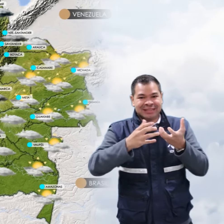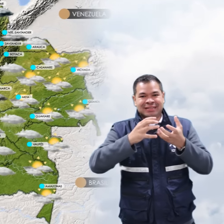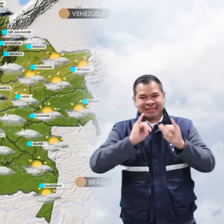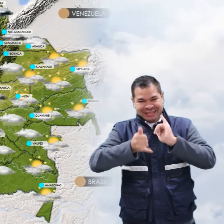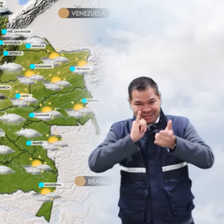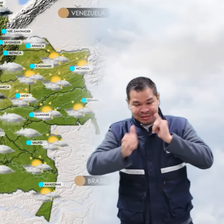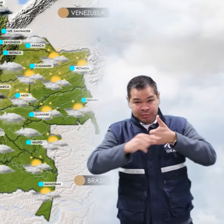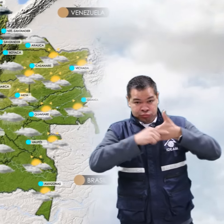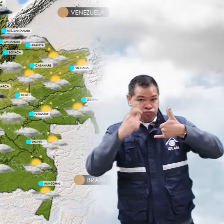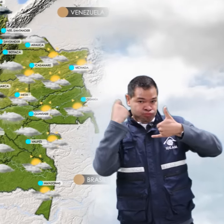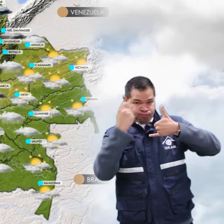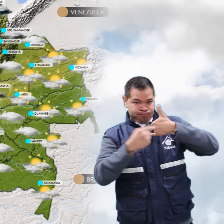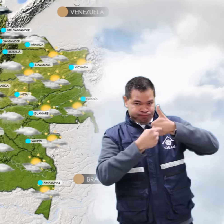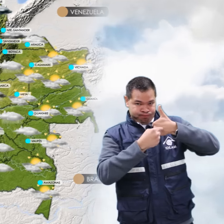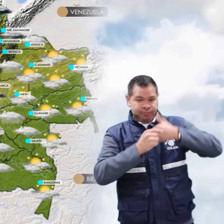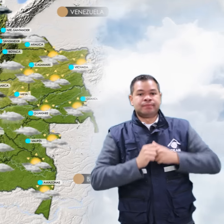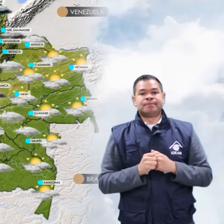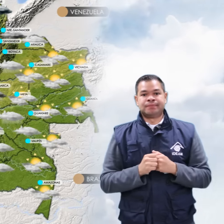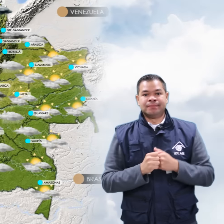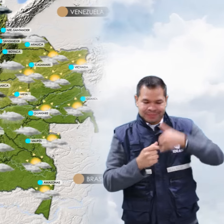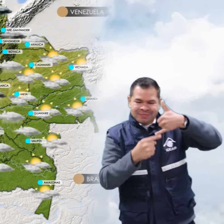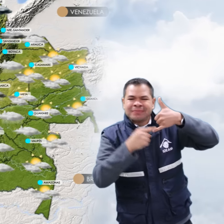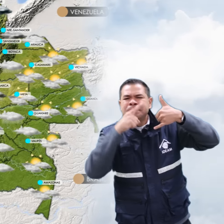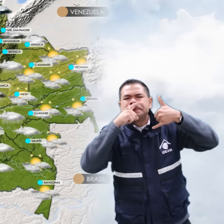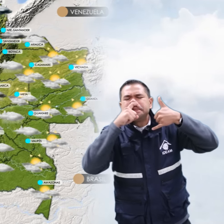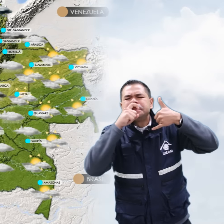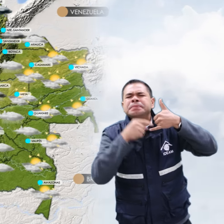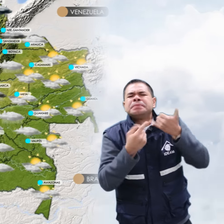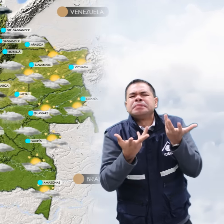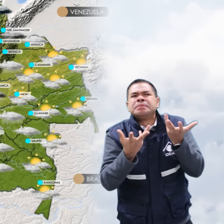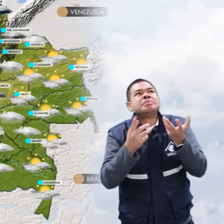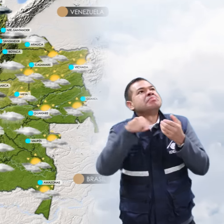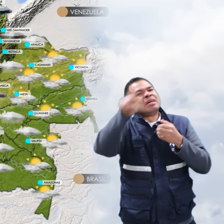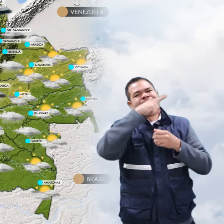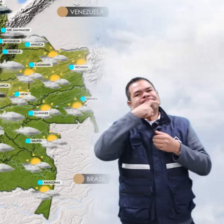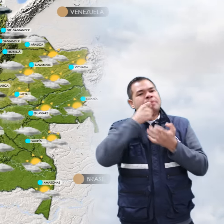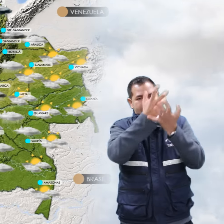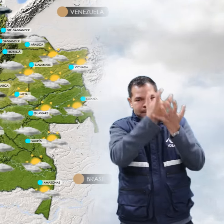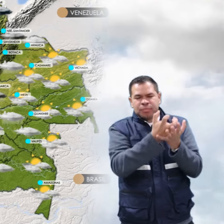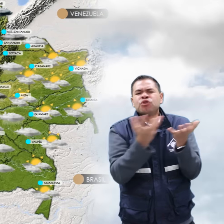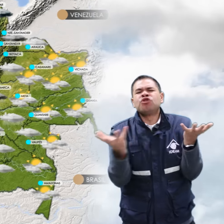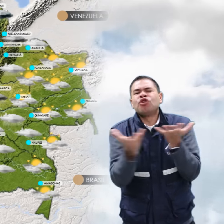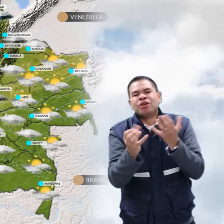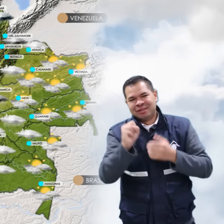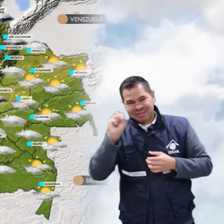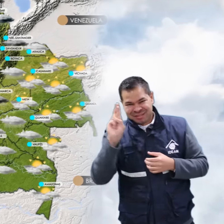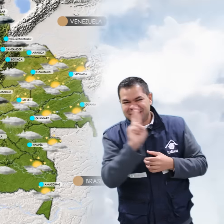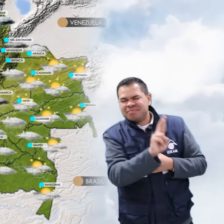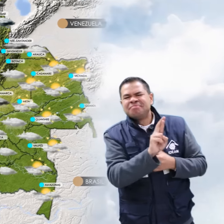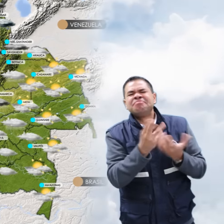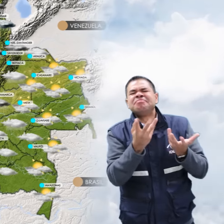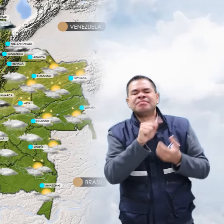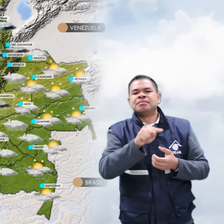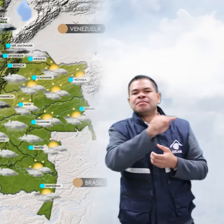Meta. Para la región amazónica, condiciones de tiempo seco, particularmente en la zona oriental de